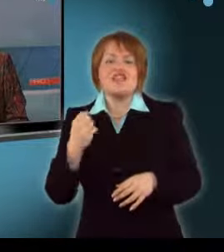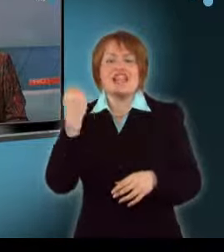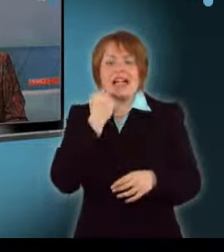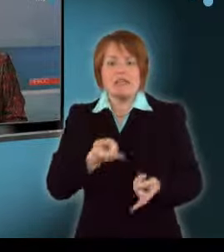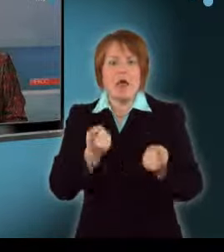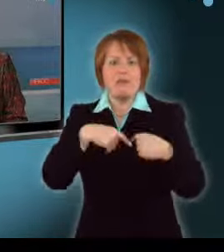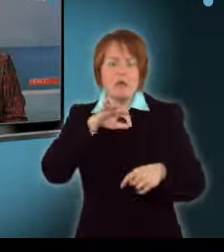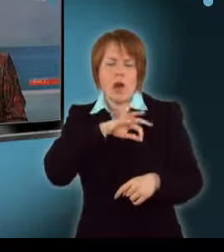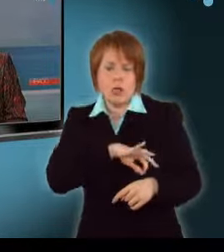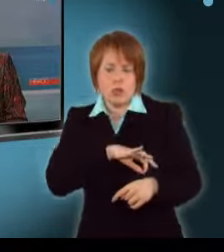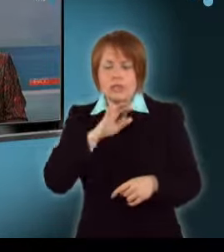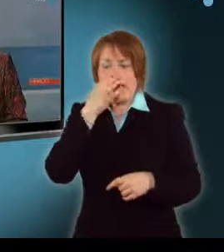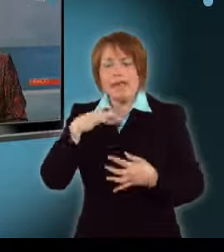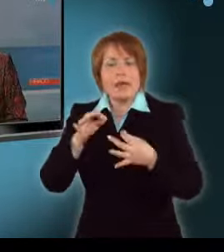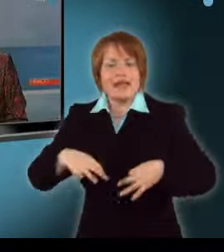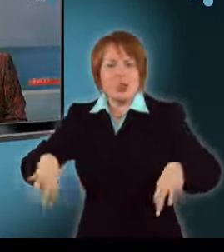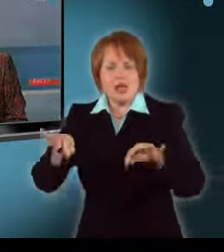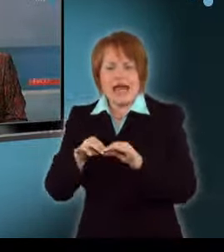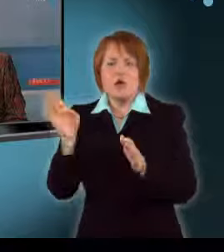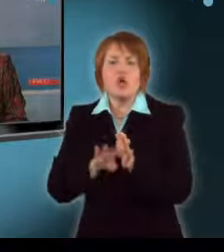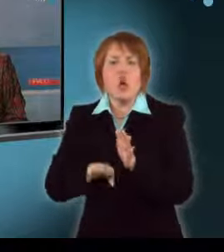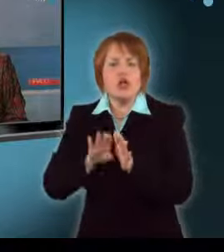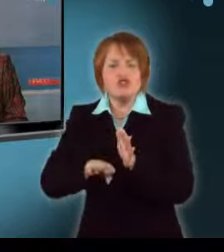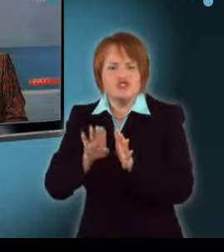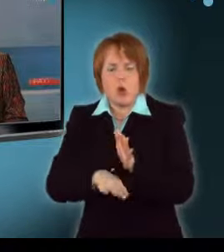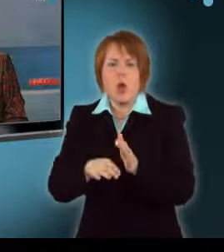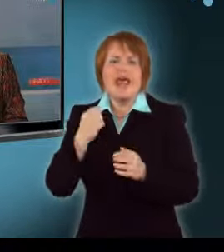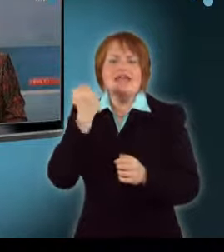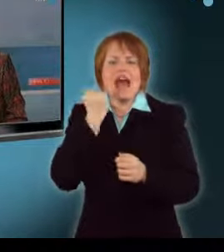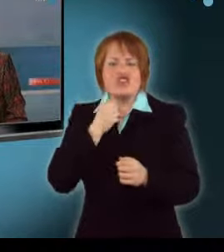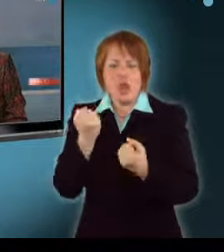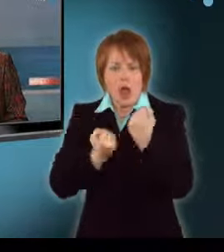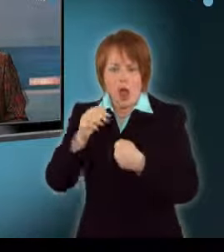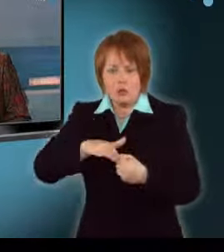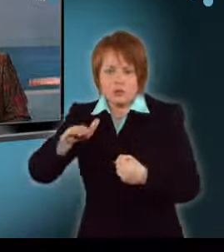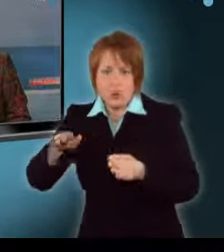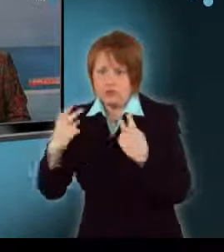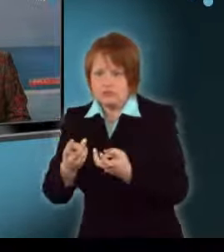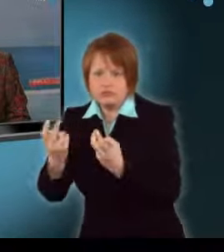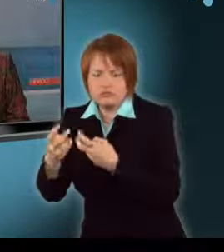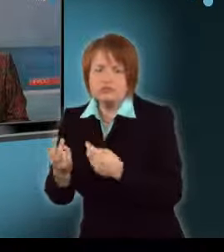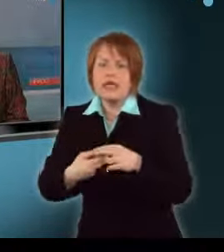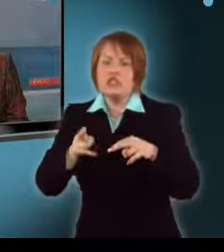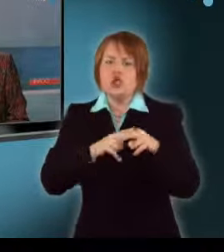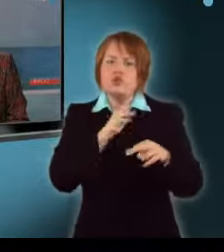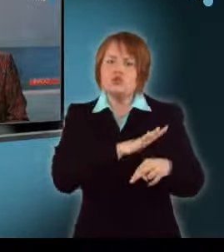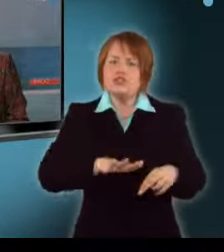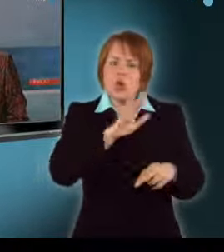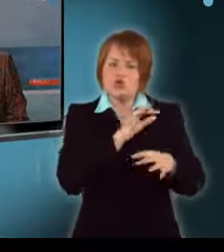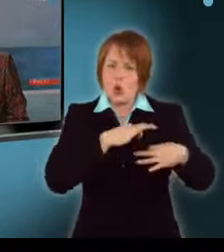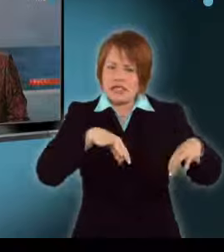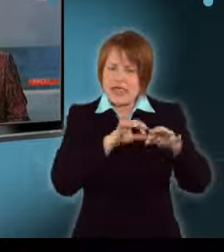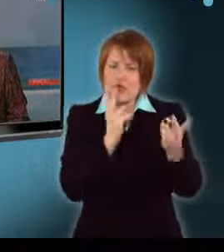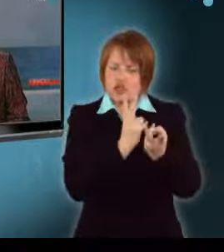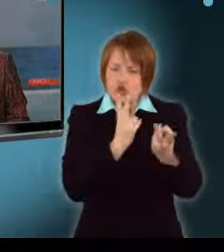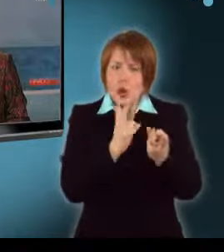Németországban megnőtt a kereslet az olcsónak számító modell iránt, miután több uniós országhoz hasonlóan a német kormány